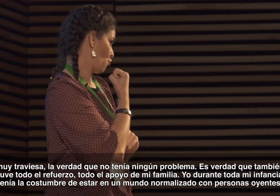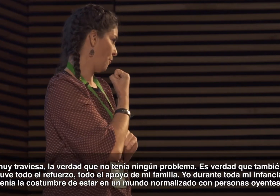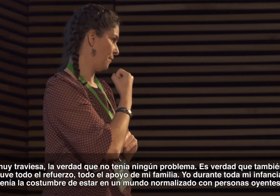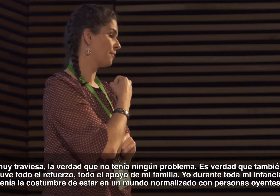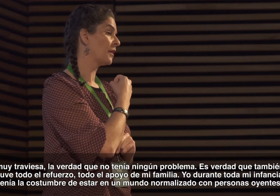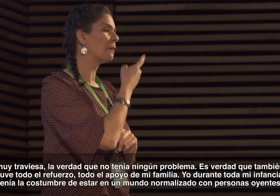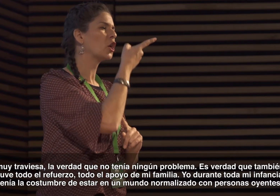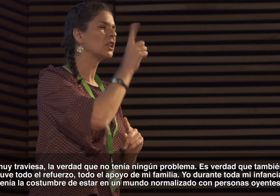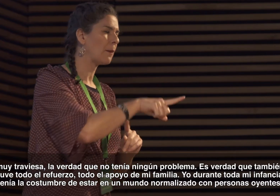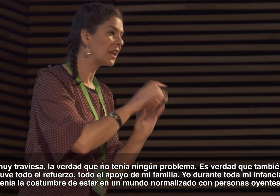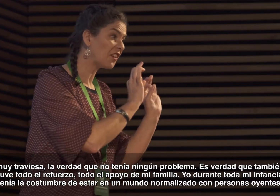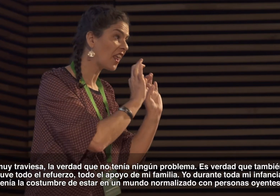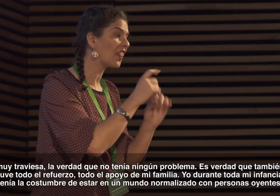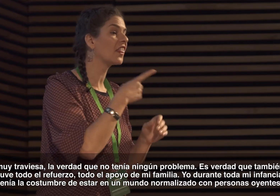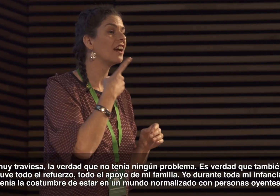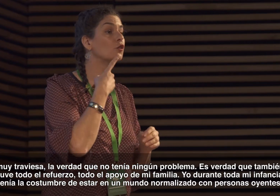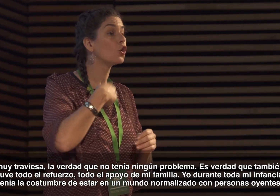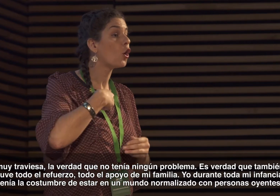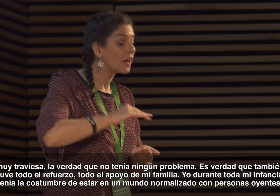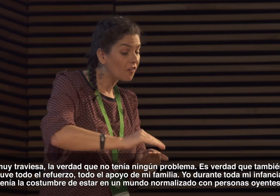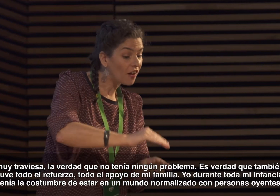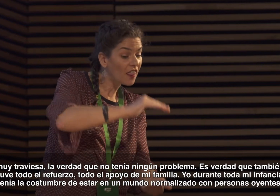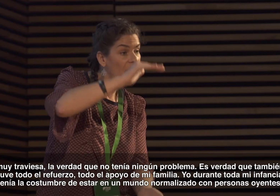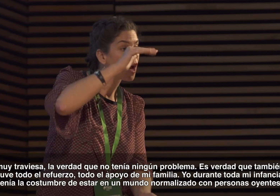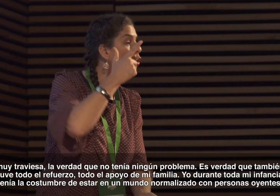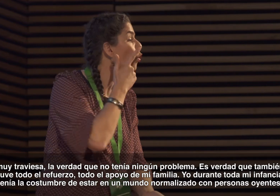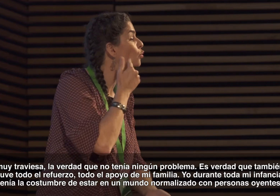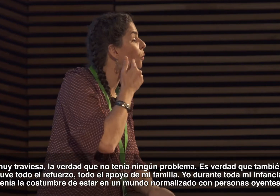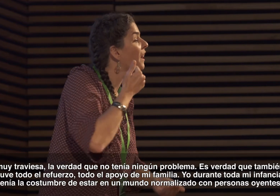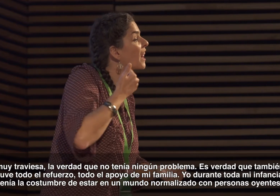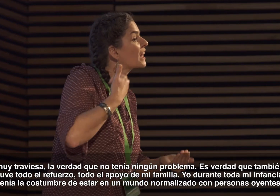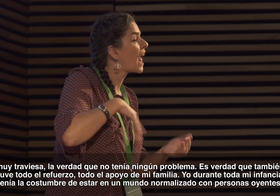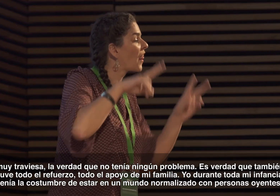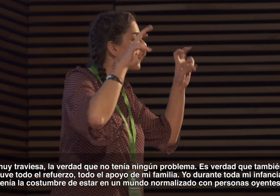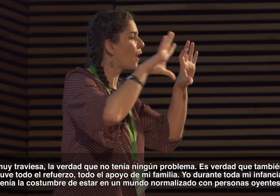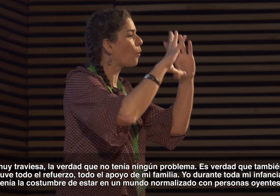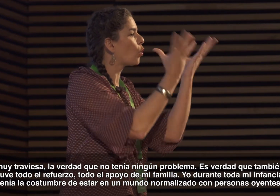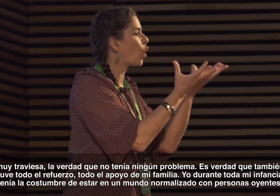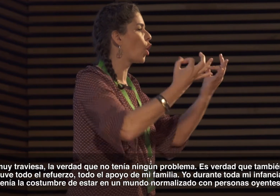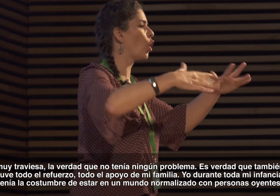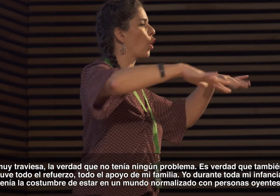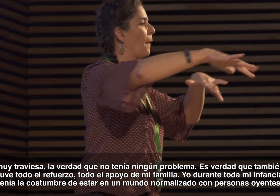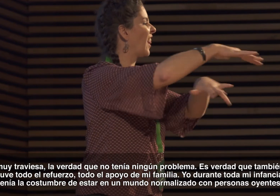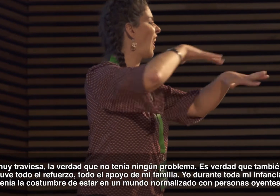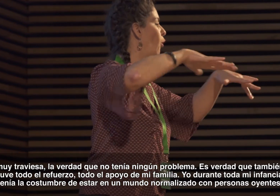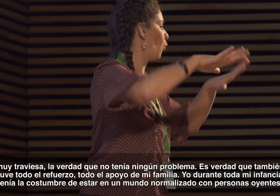Es verdad que también tuve todo el refuerzo, todo el apoyo de mi familia. Yo durante toda mi infancia tenía la costumbre de estar en un mundo